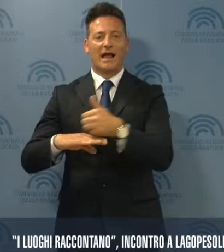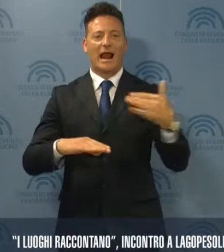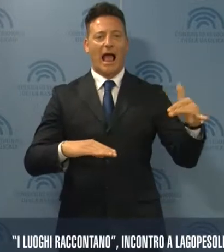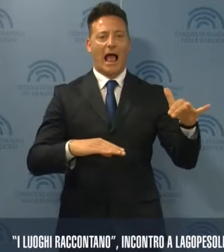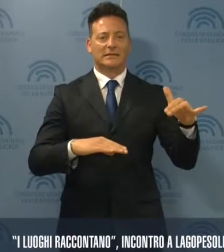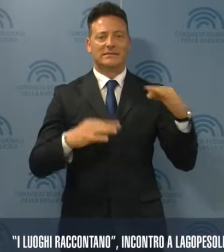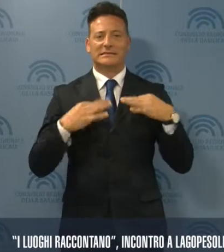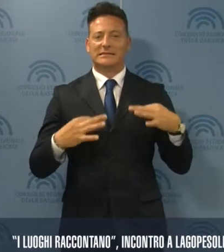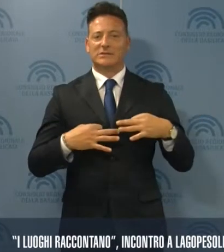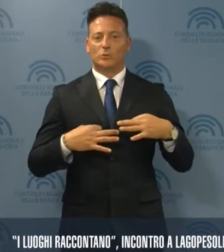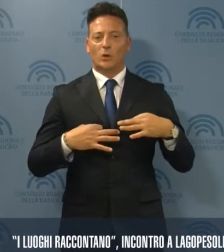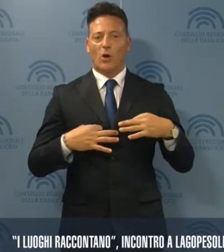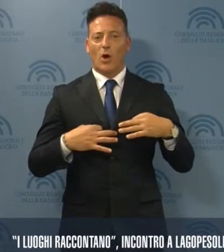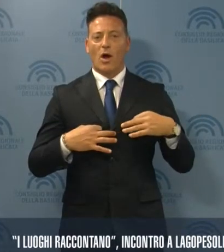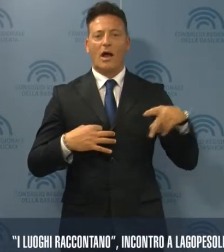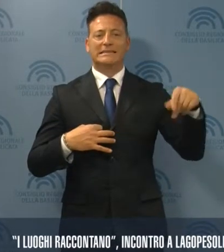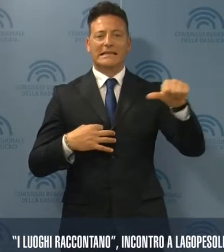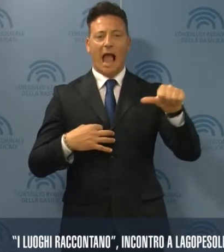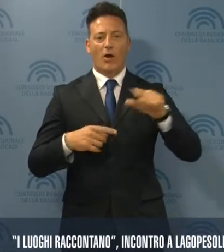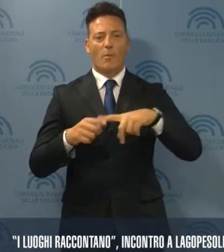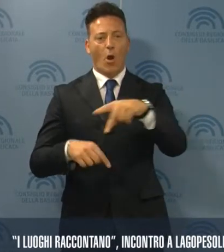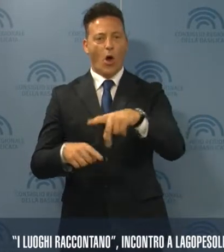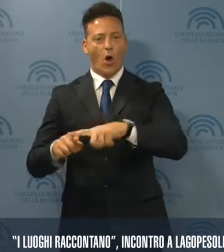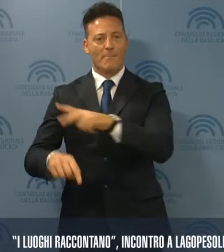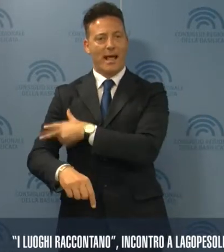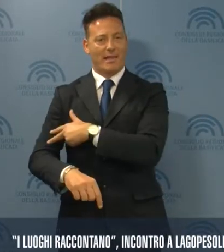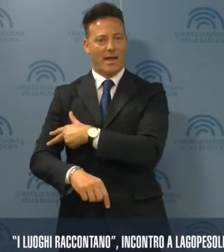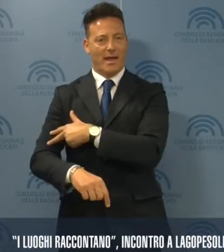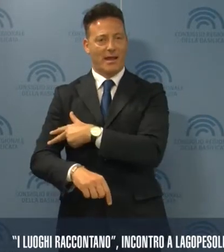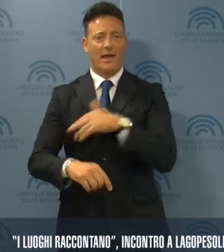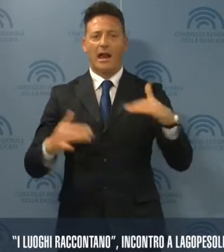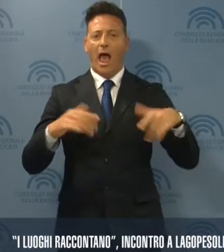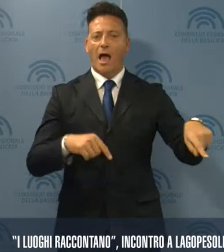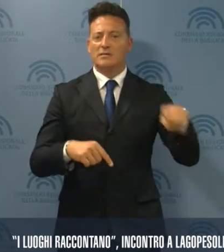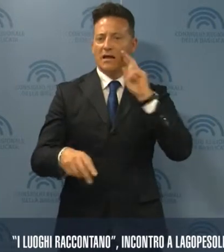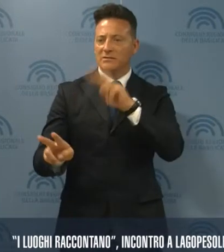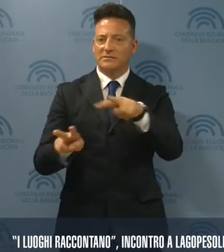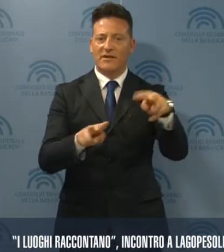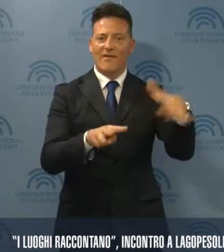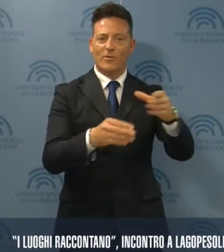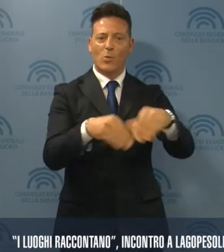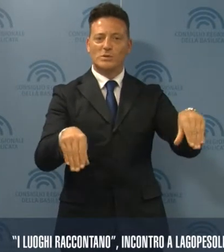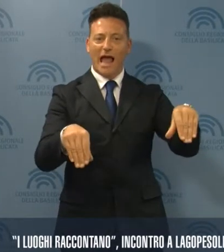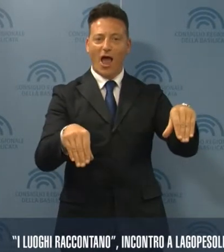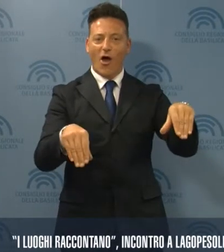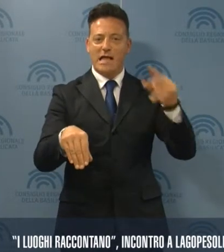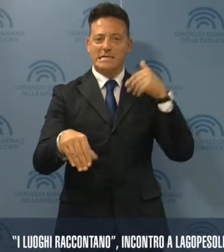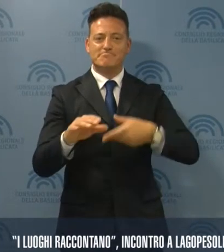comprensivi di Stigliano, Policoro e Matera. I ragazzi hanno visitato il Museo dell'Immigrazione a Lago Pesole e